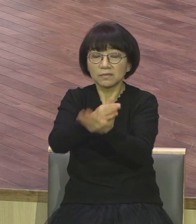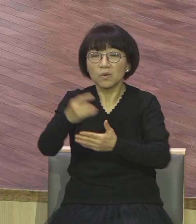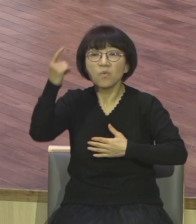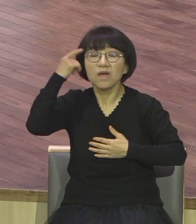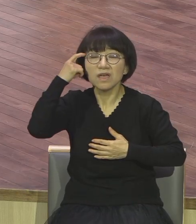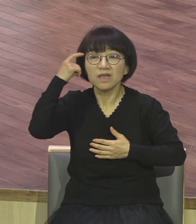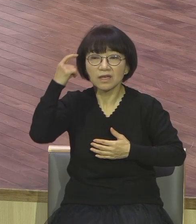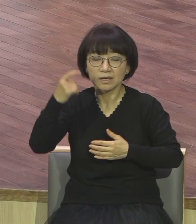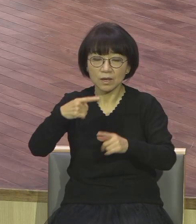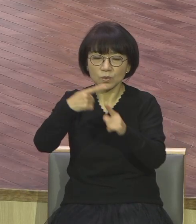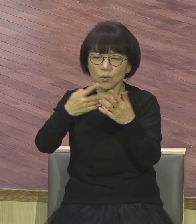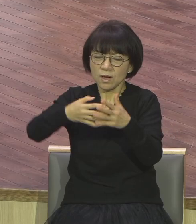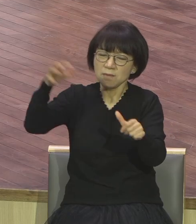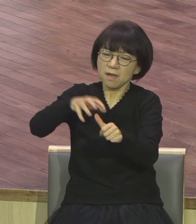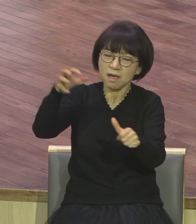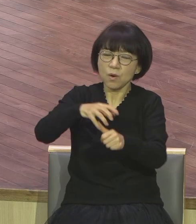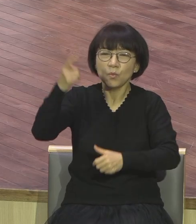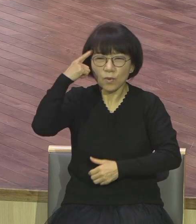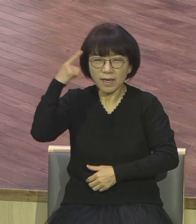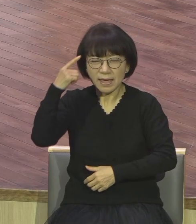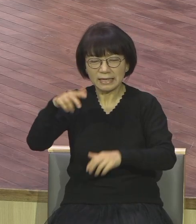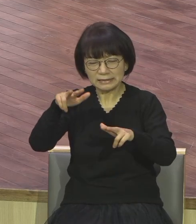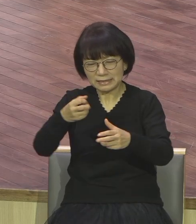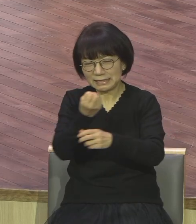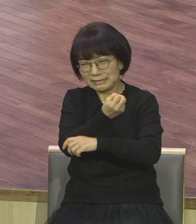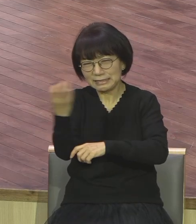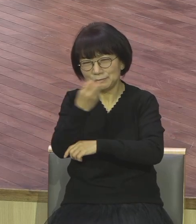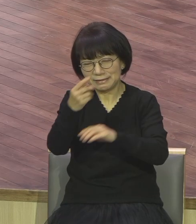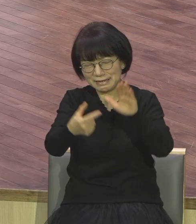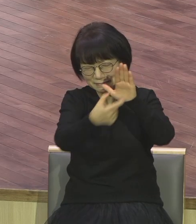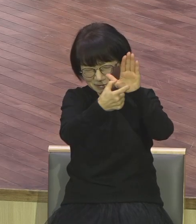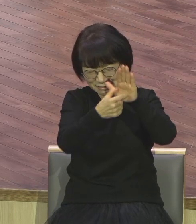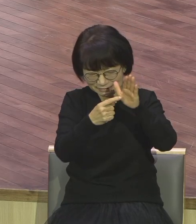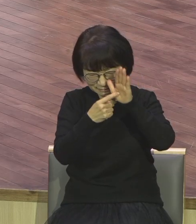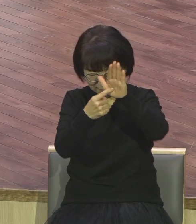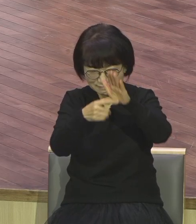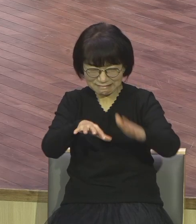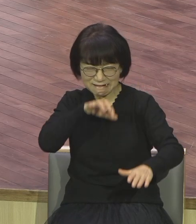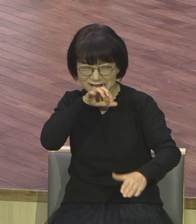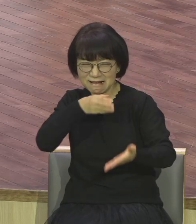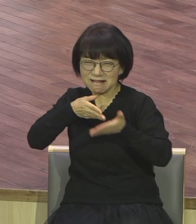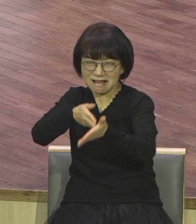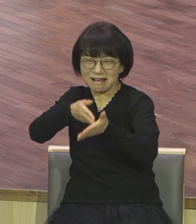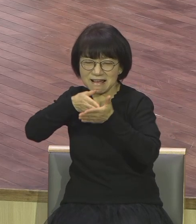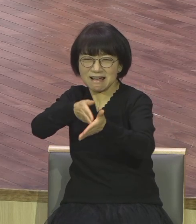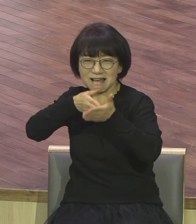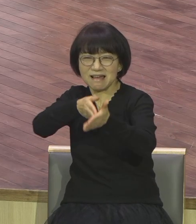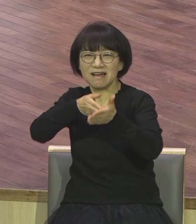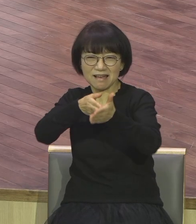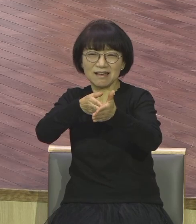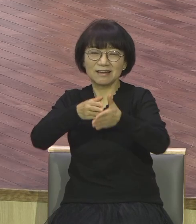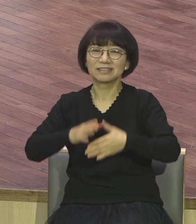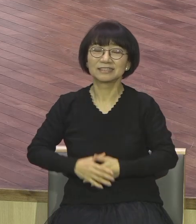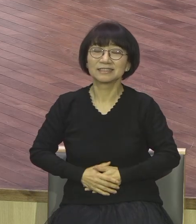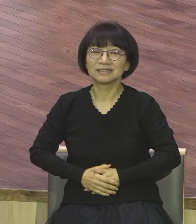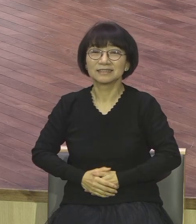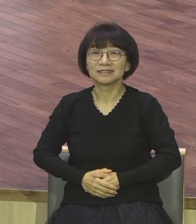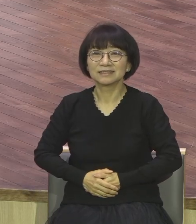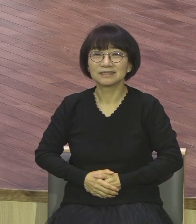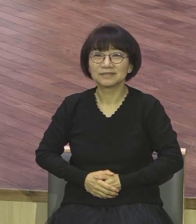교회를 더 그렇게 핍박하냐 난리를 찌고 있잖아요 영적 비밀 모르는 사람들이 그 말을